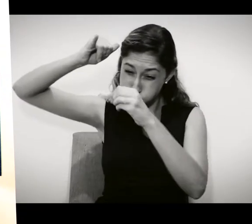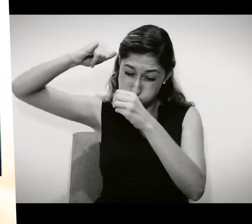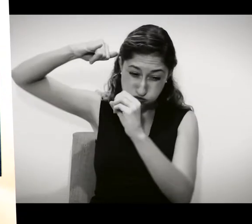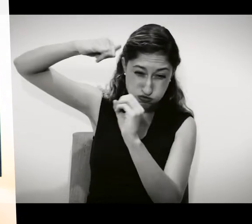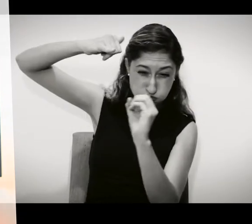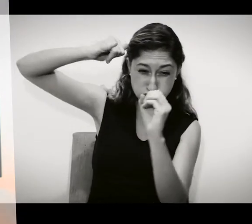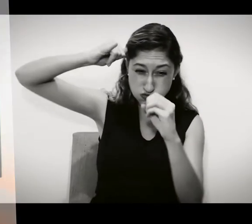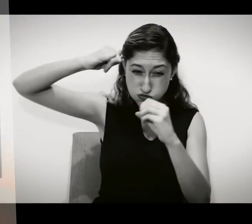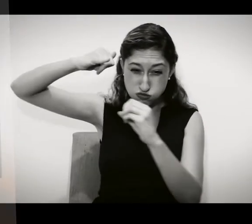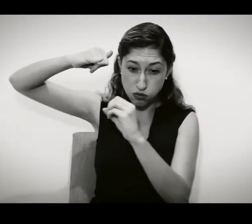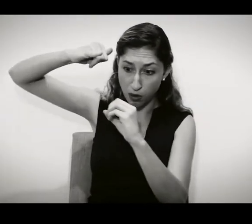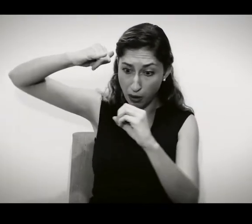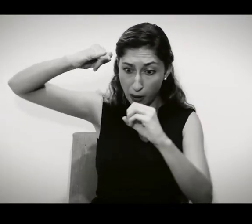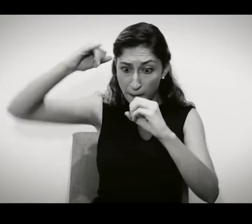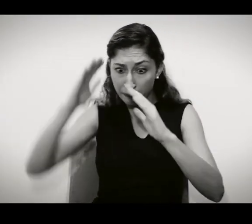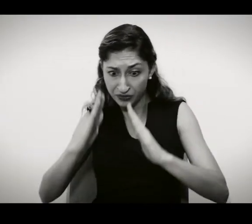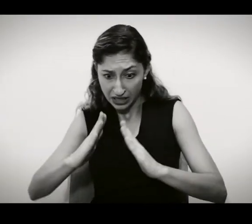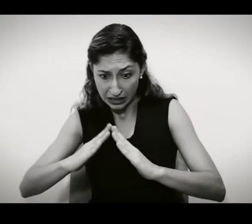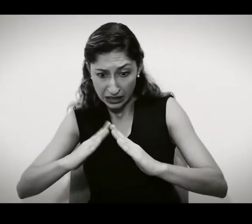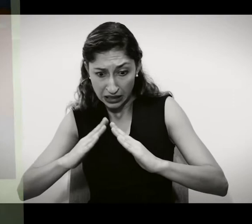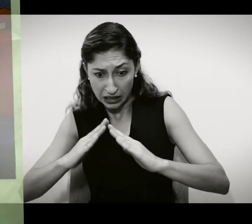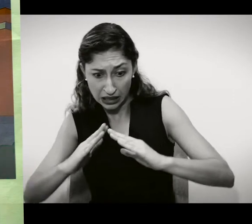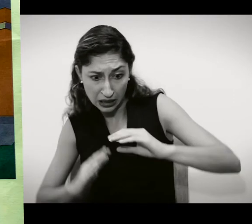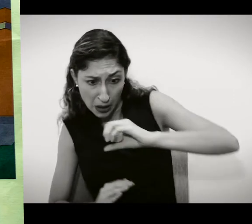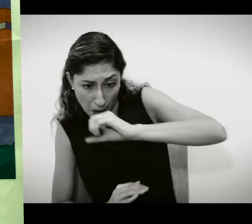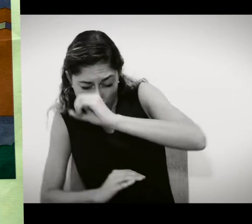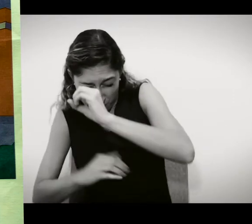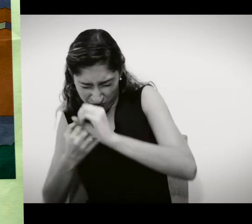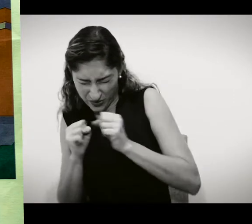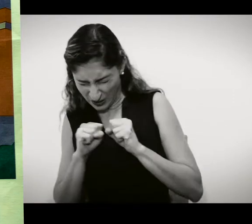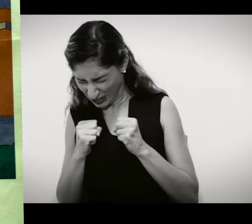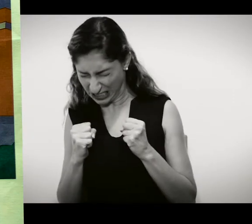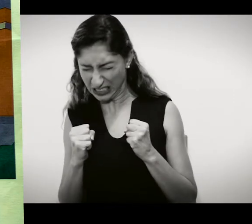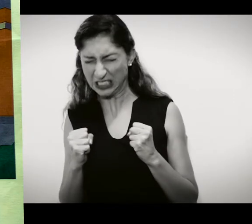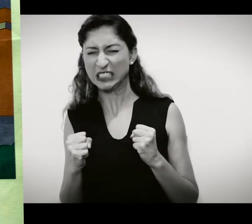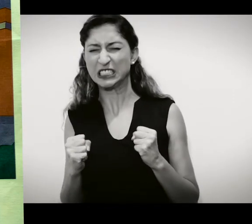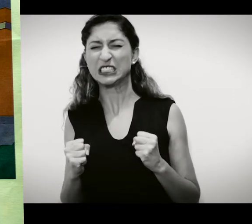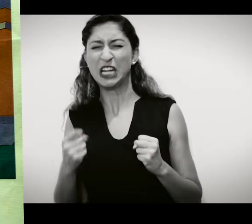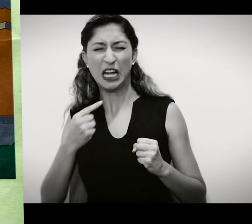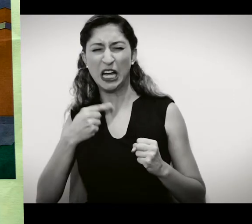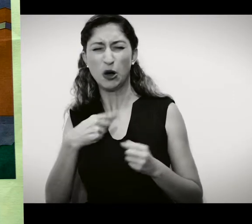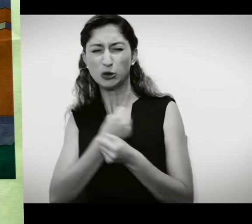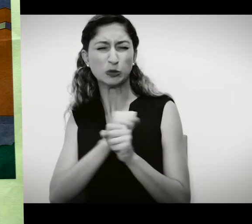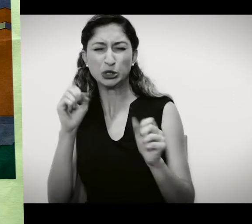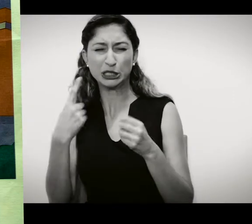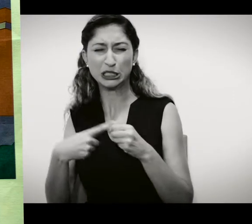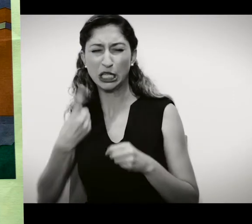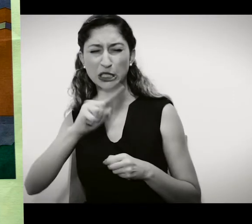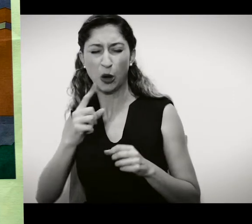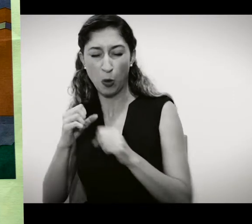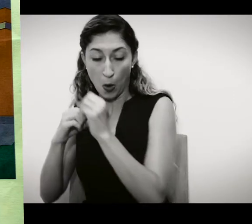caindo. Bom, bomba boa, fez então um grande esforço e